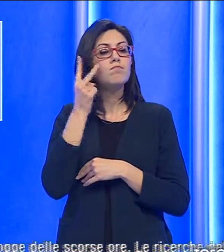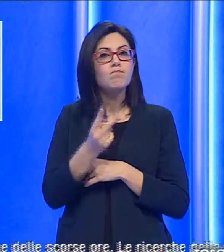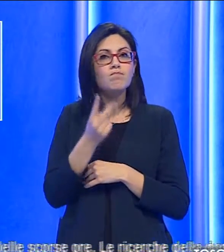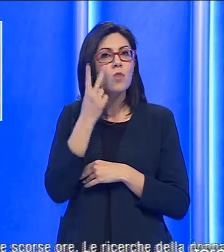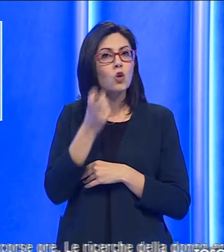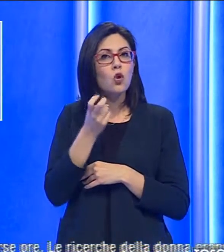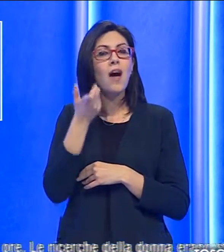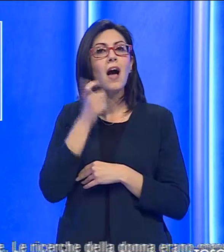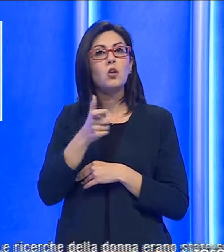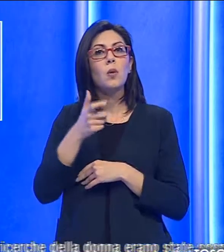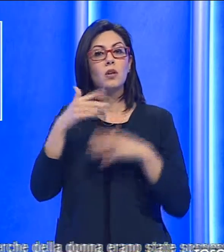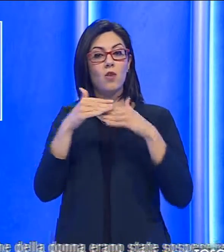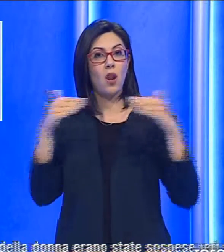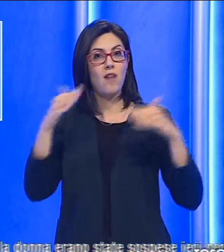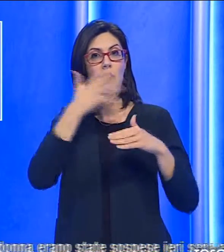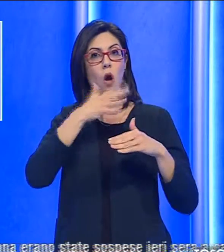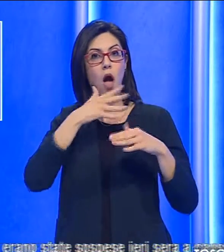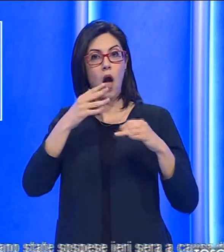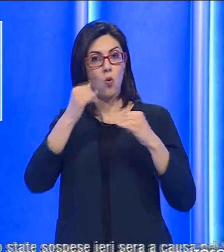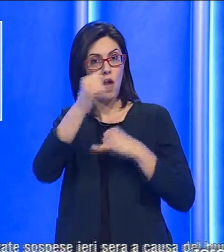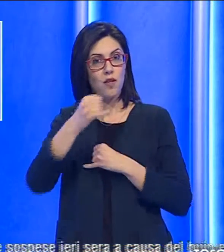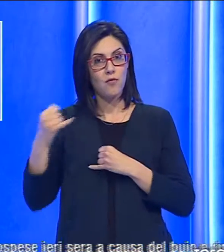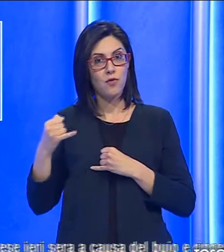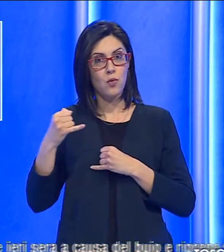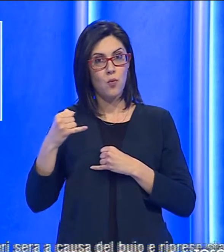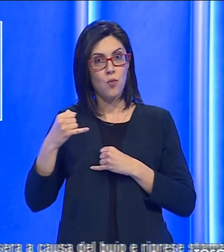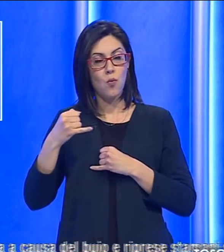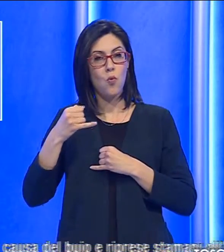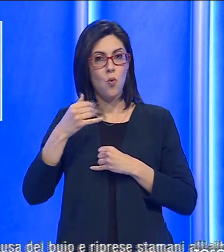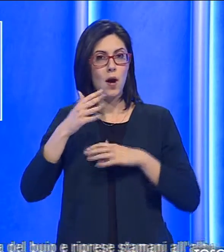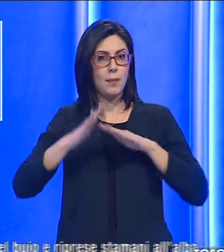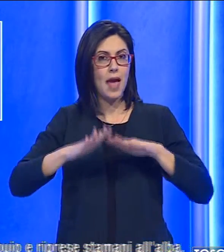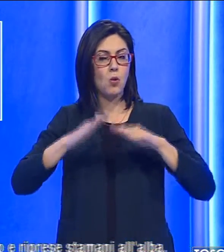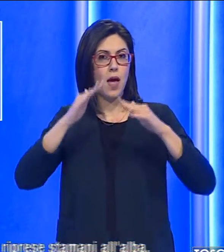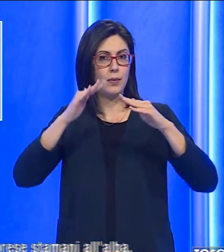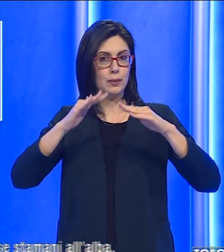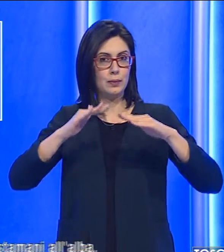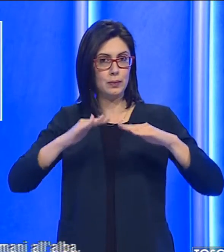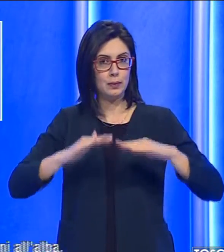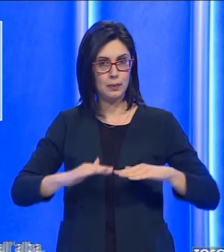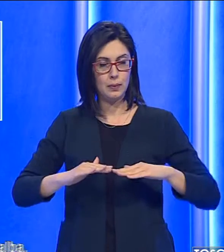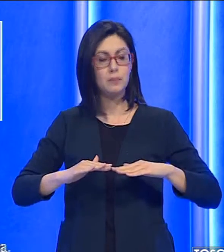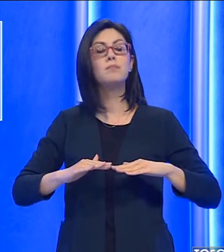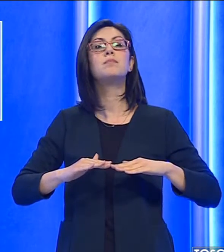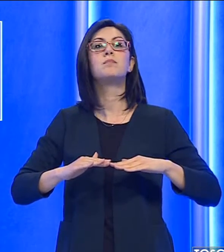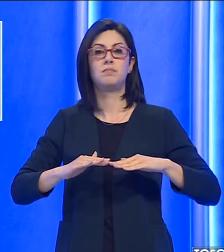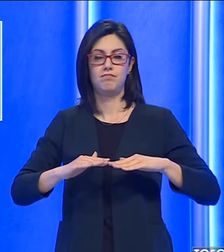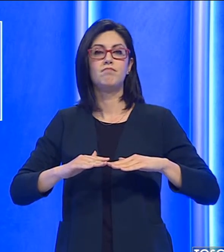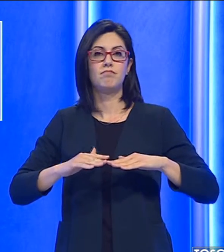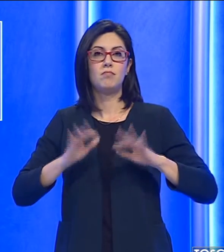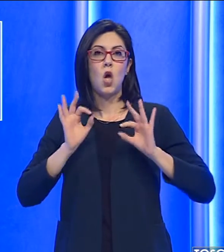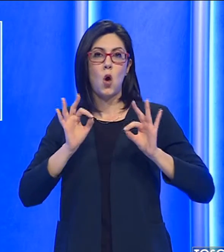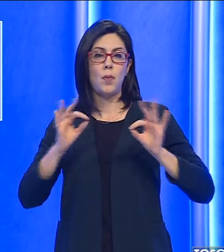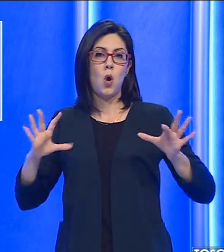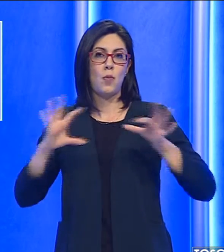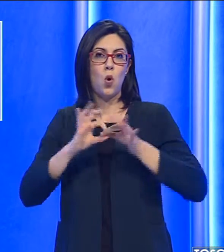il livello delle acque del torrente è andato progressivamente abbassandosi, una volta che sono terminate